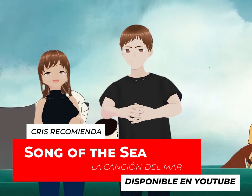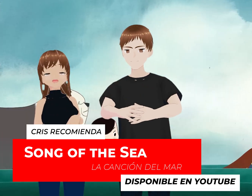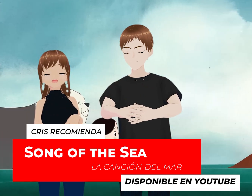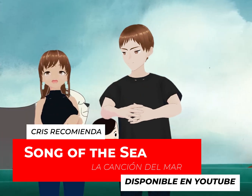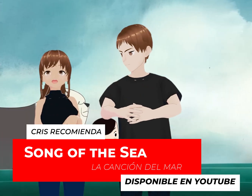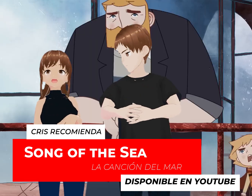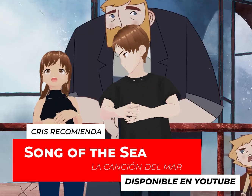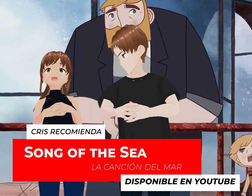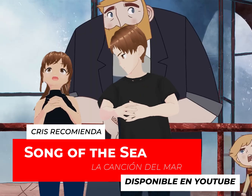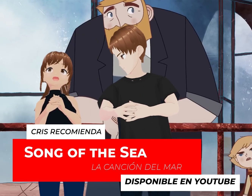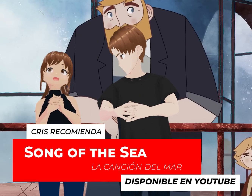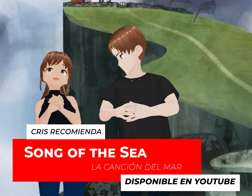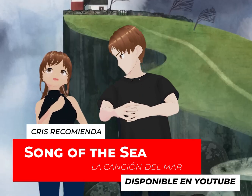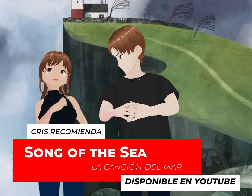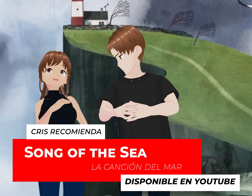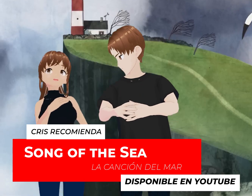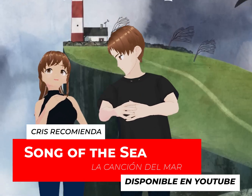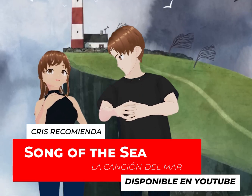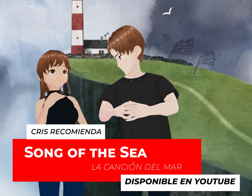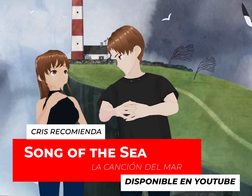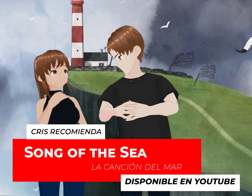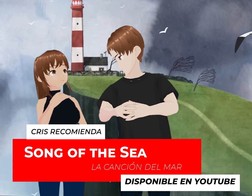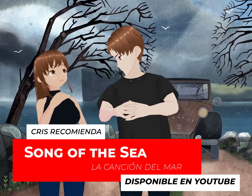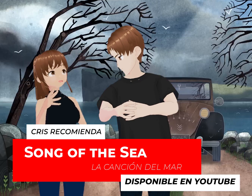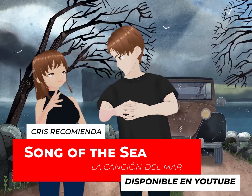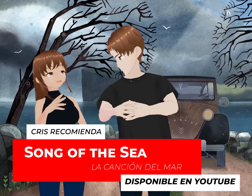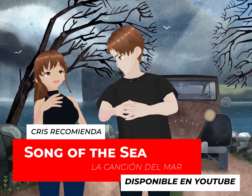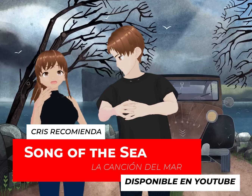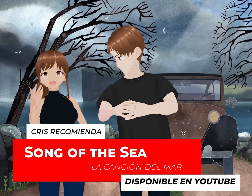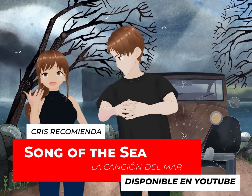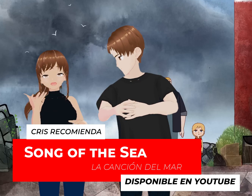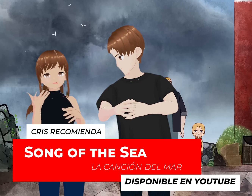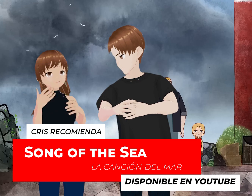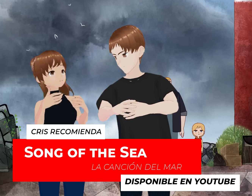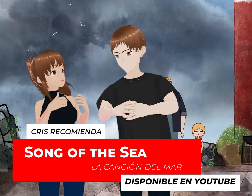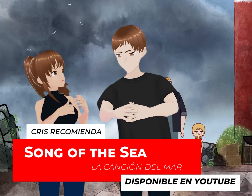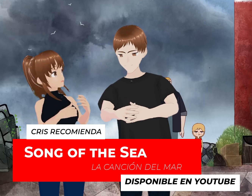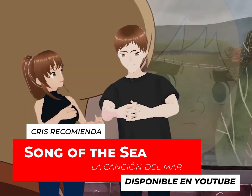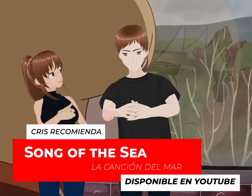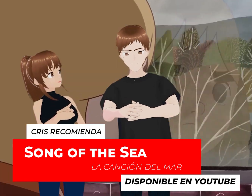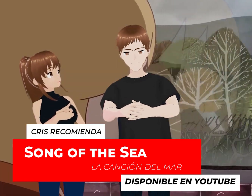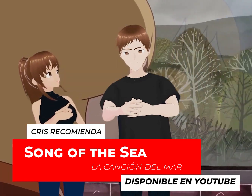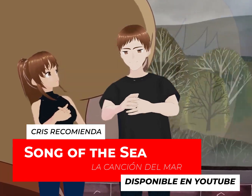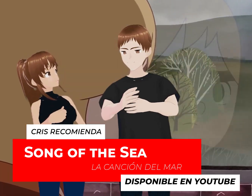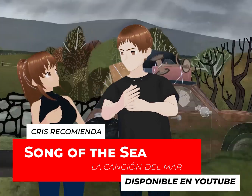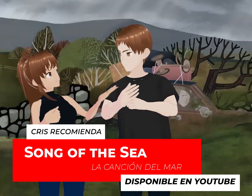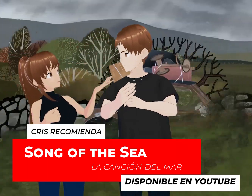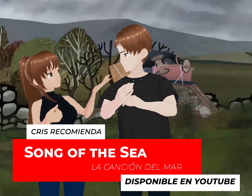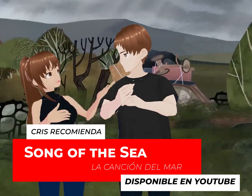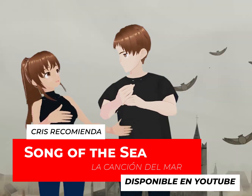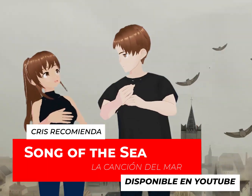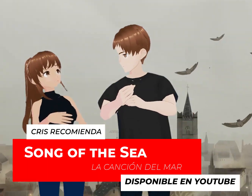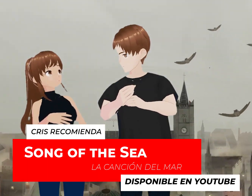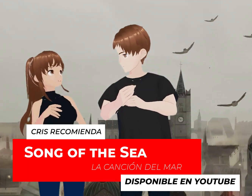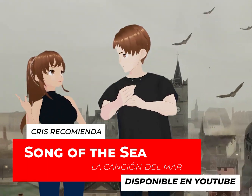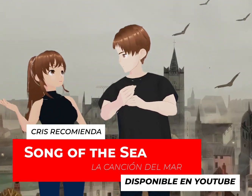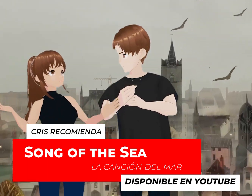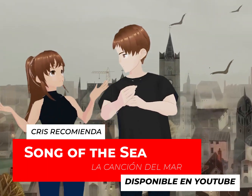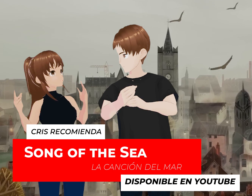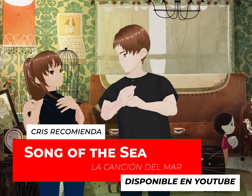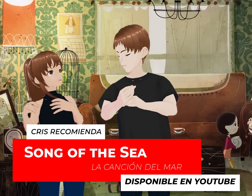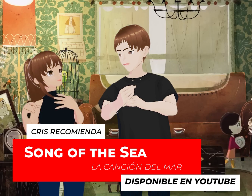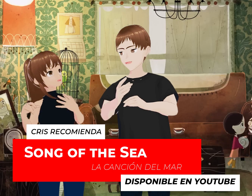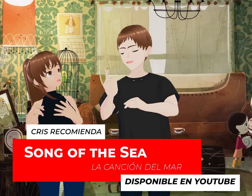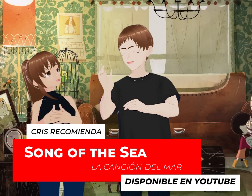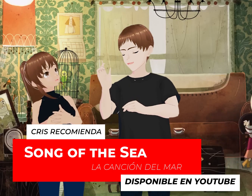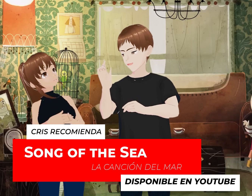de rentar. Y, pues, no sé si ustedes tengan la costumbre de rentar películas. ¿Tú rentas películas o nada más